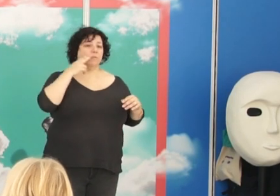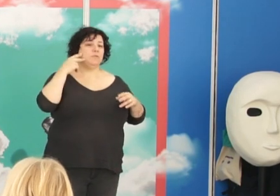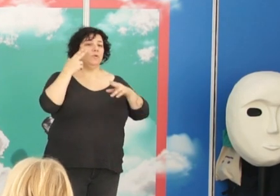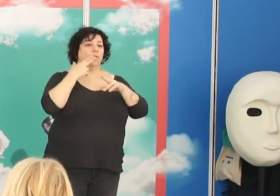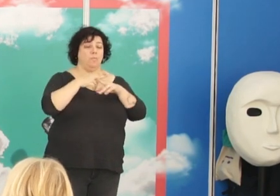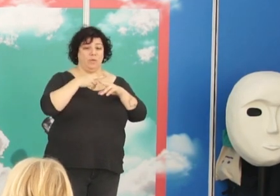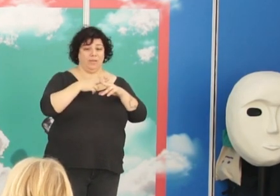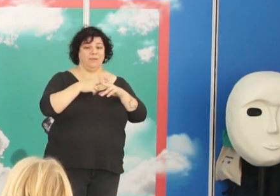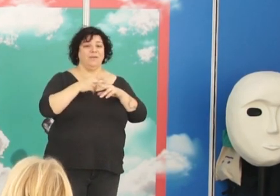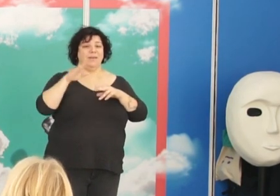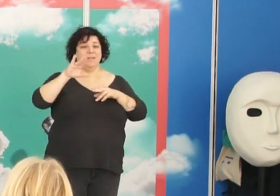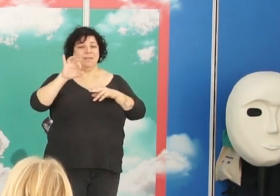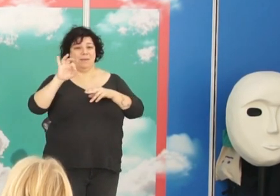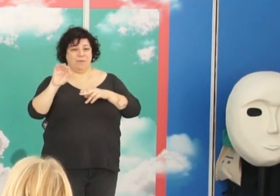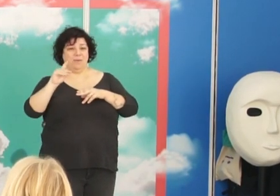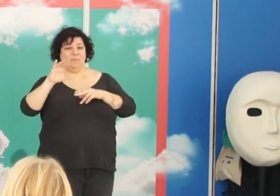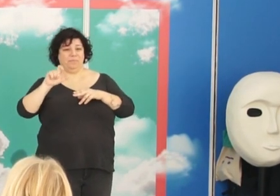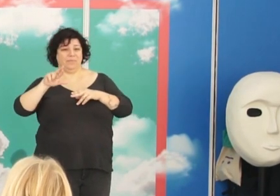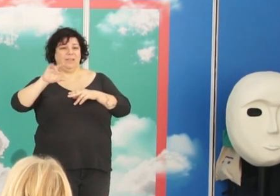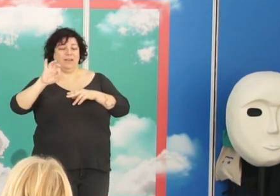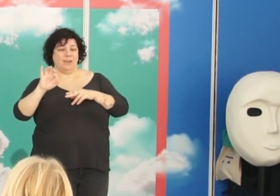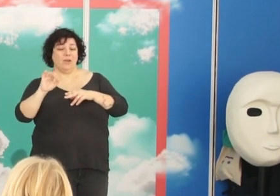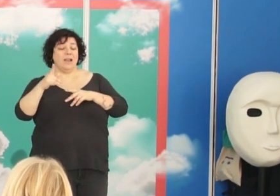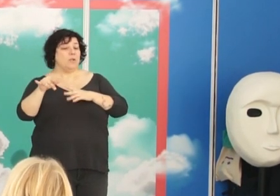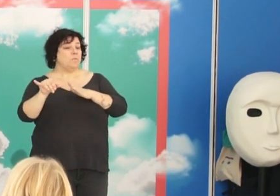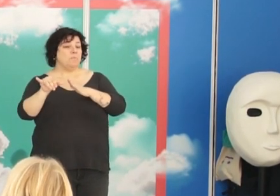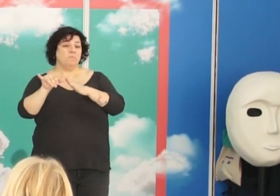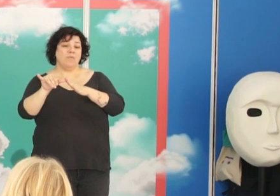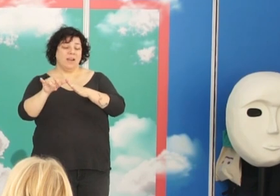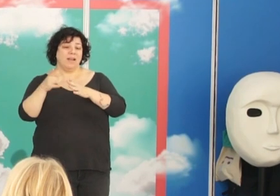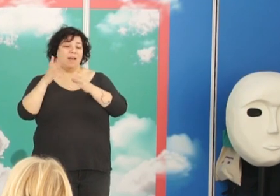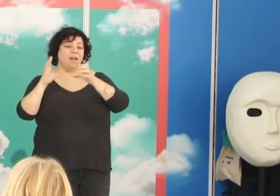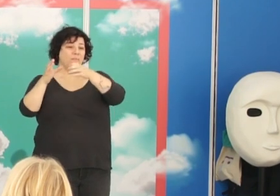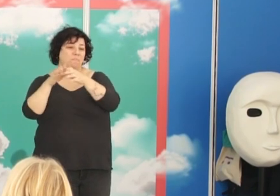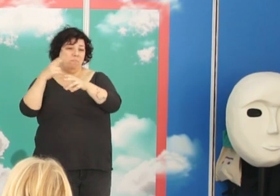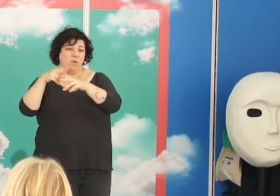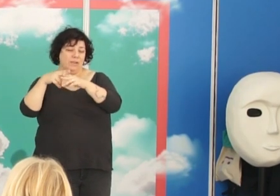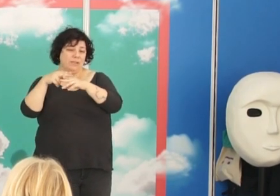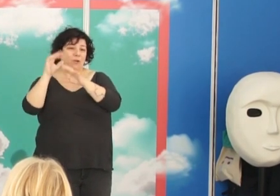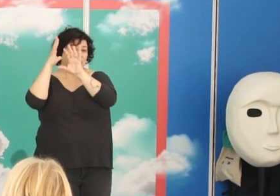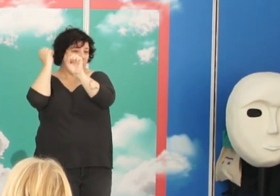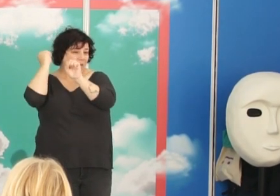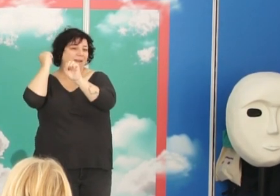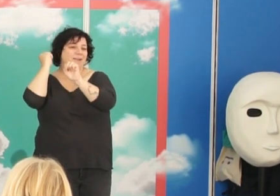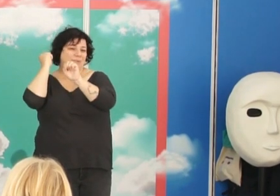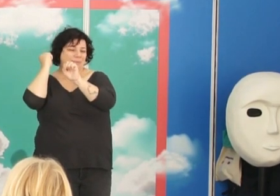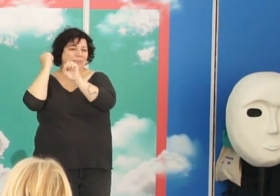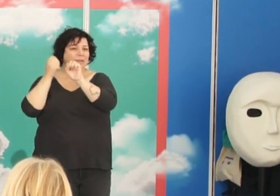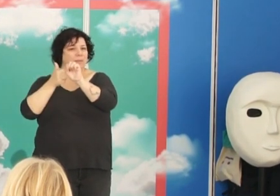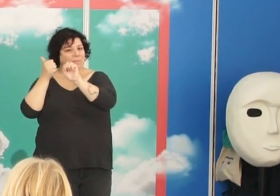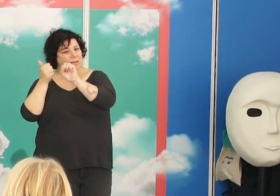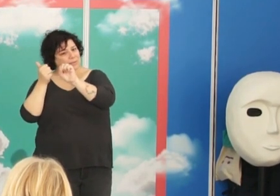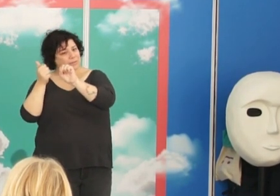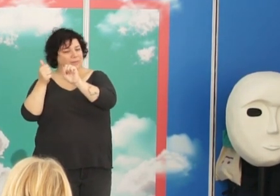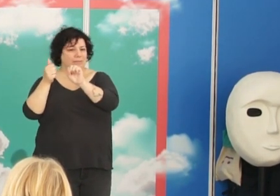de Pío del Río que estuvo cercano a alguno de los partidos republicanos más de